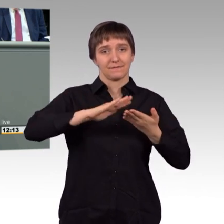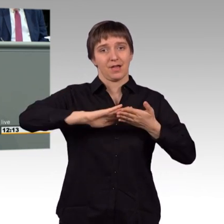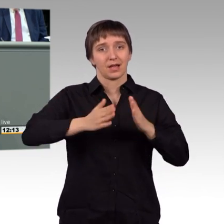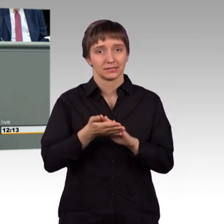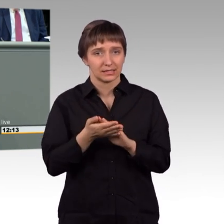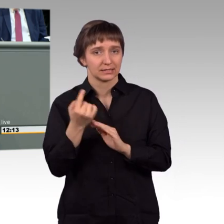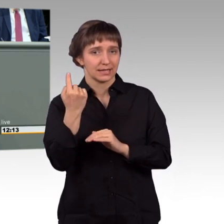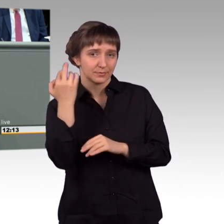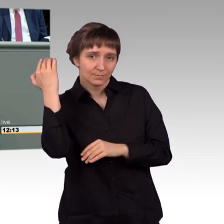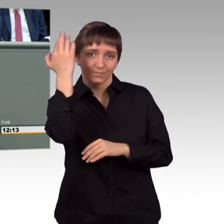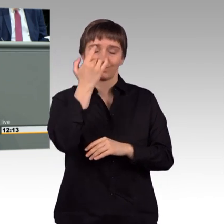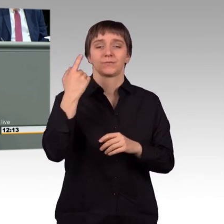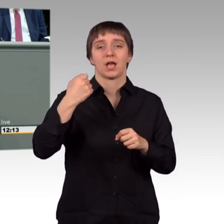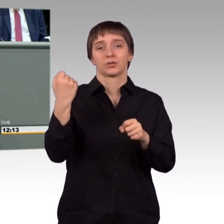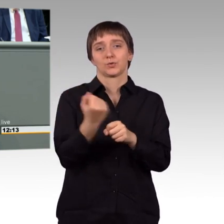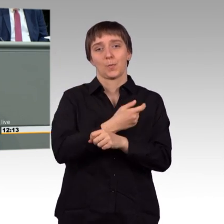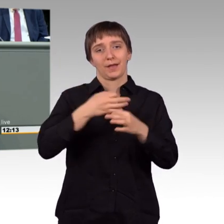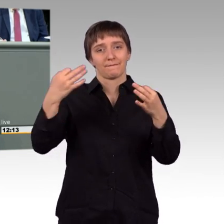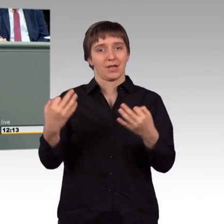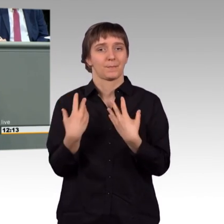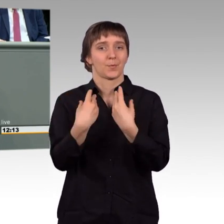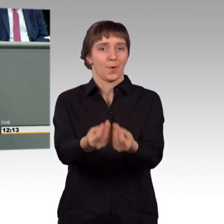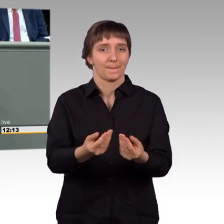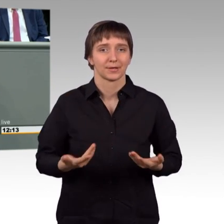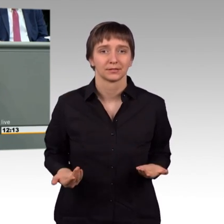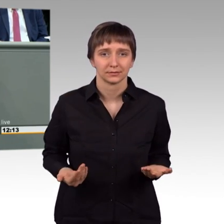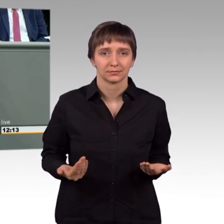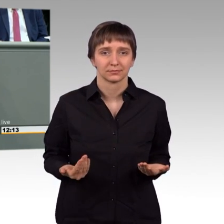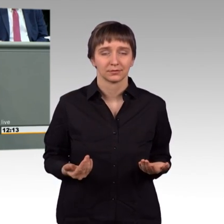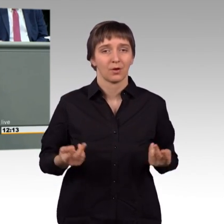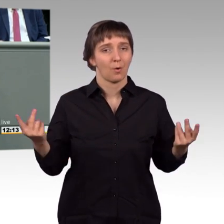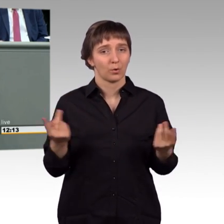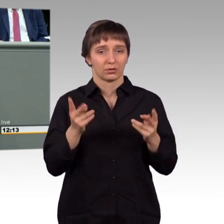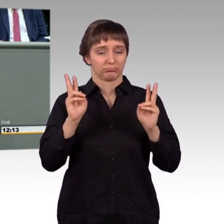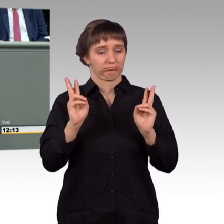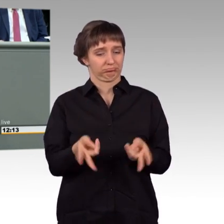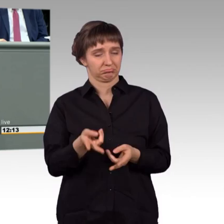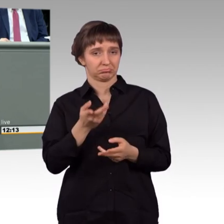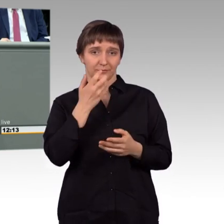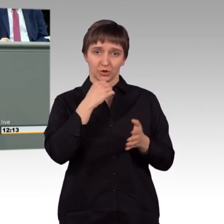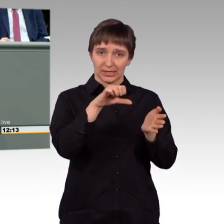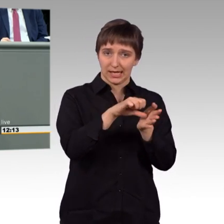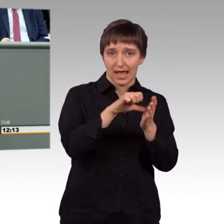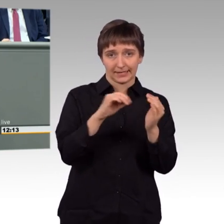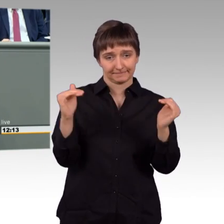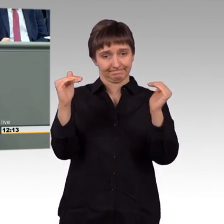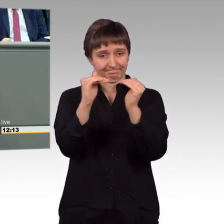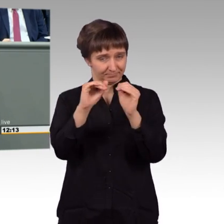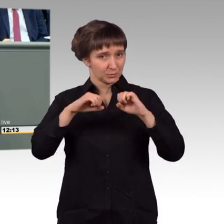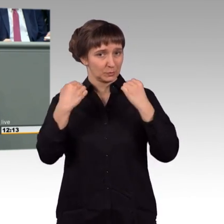bekommen und in eine gewisse Position zu kommen, die sie auf Augenhöhe aus Ihrer Sicht mit dem Iran bringt. Also die Situation, die sich